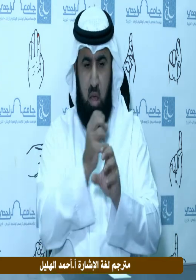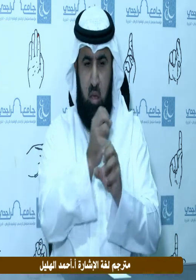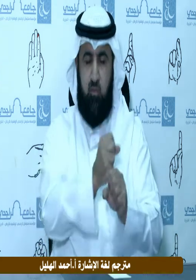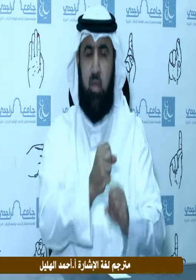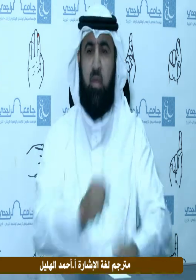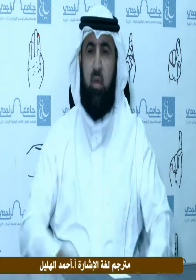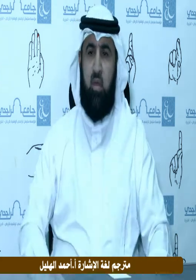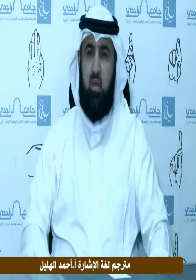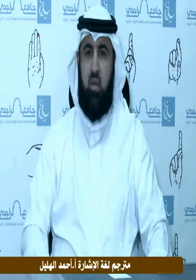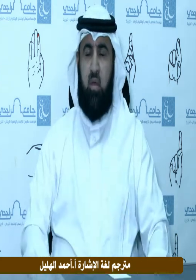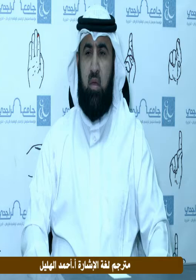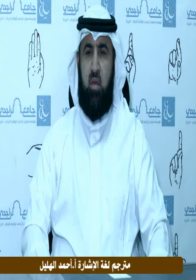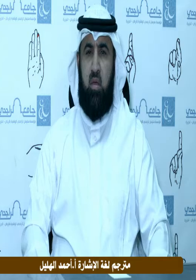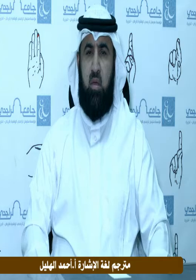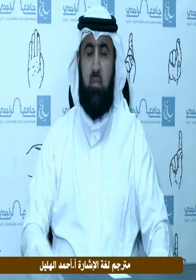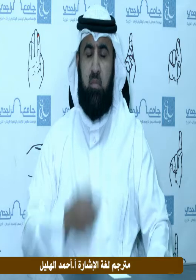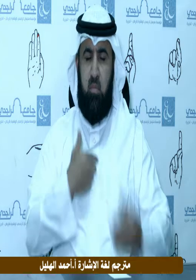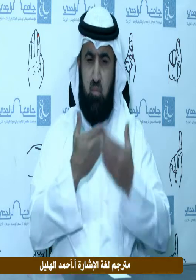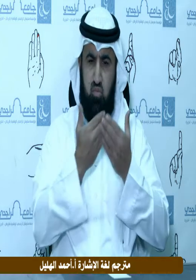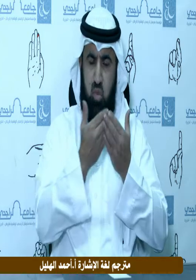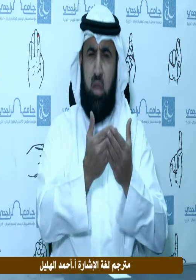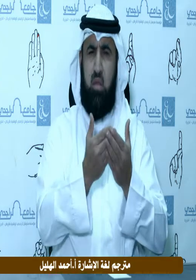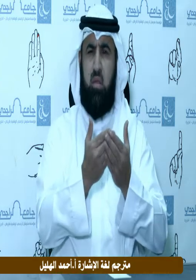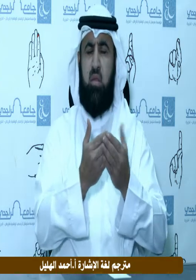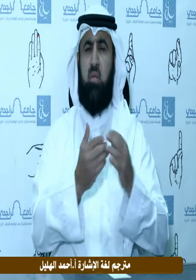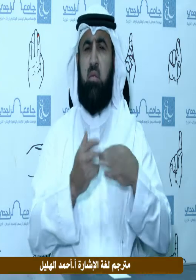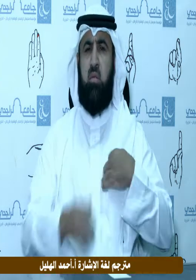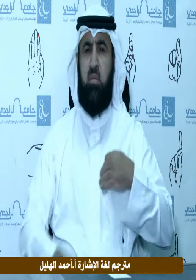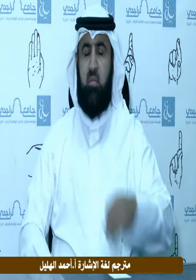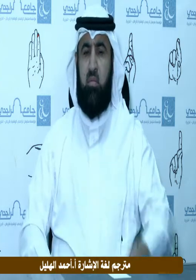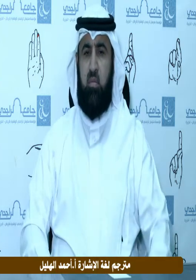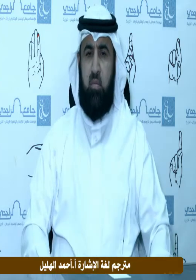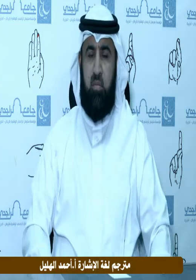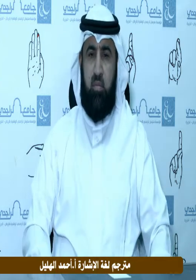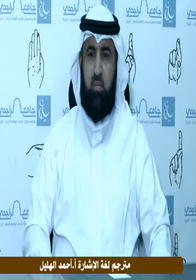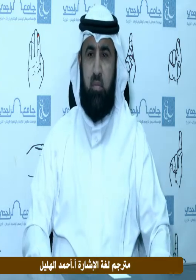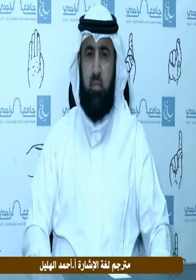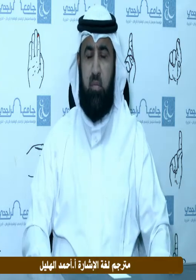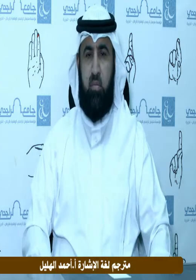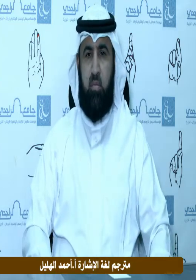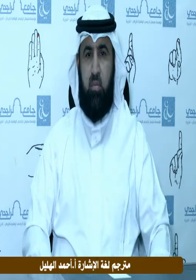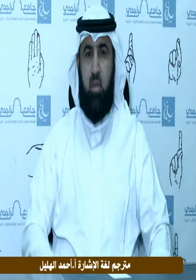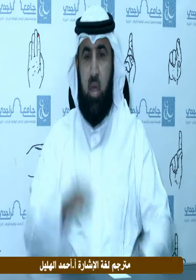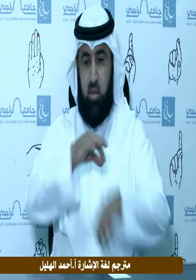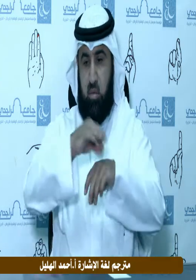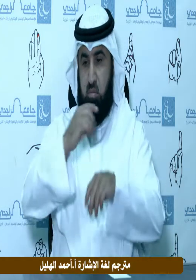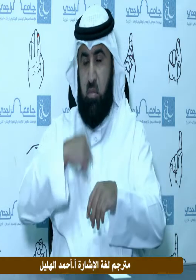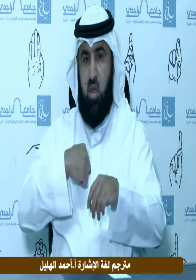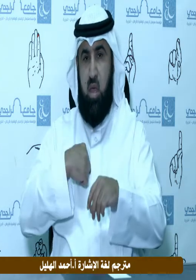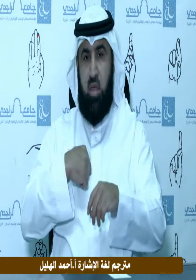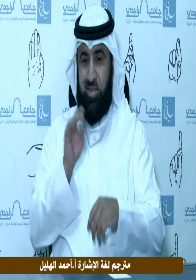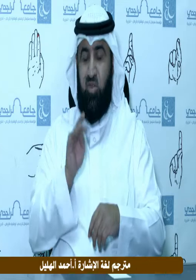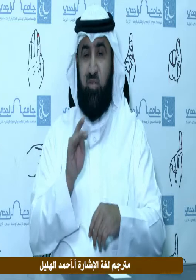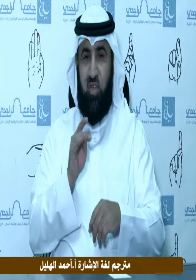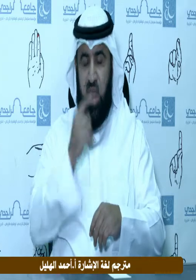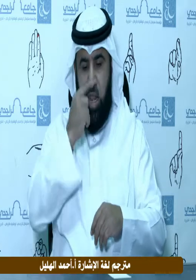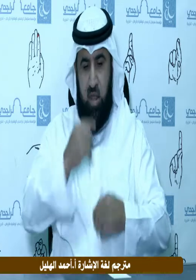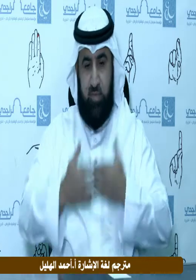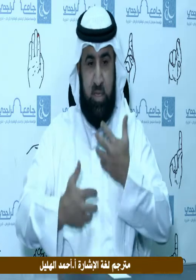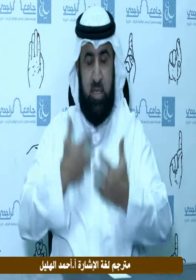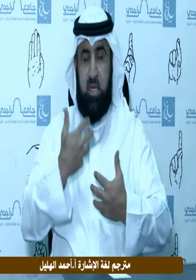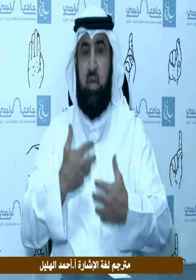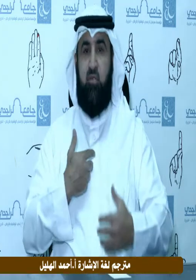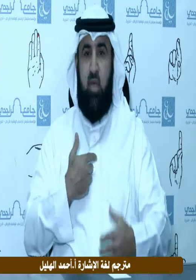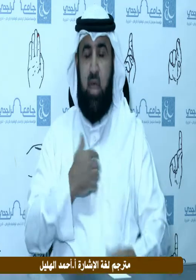ويسمو به ويثبت ويسمو به ويرفع من أحاسيسه ليشعره